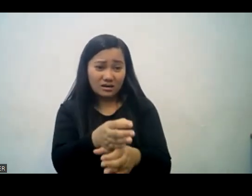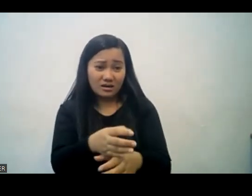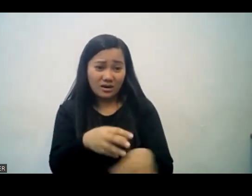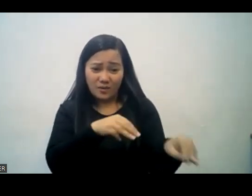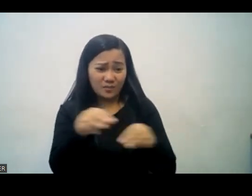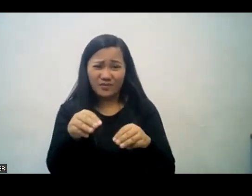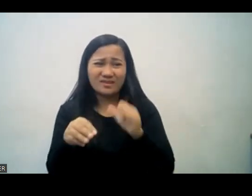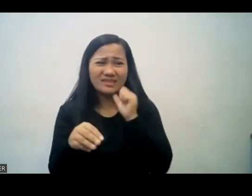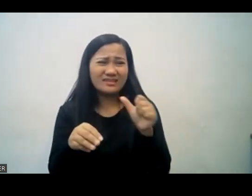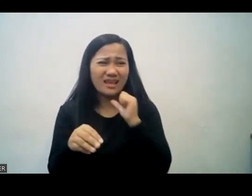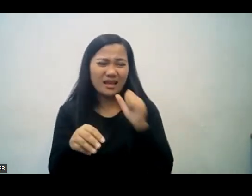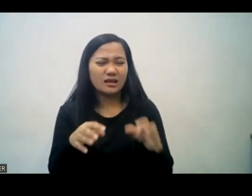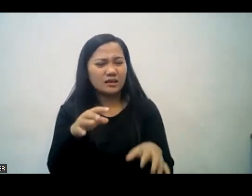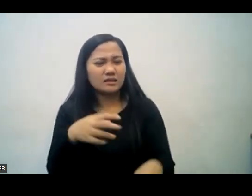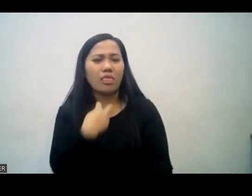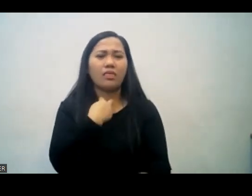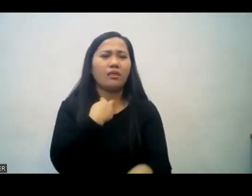hindi na po umuusat. So